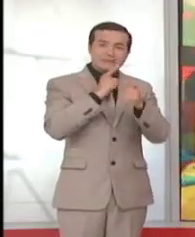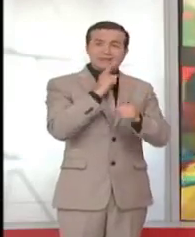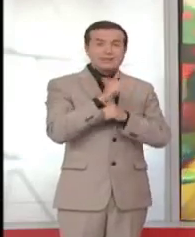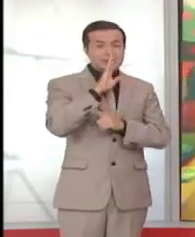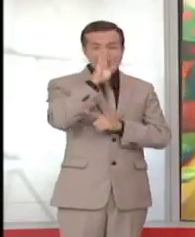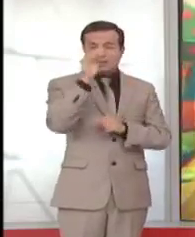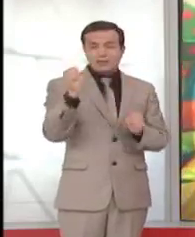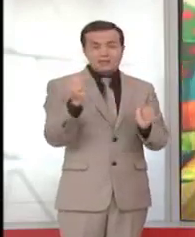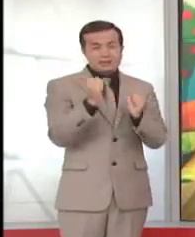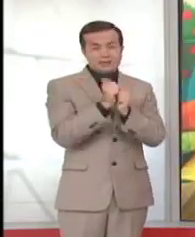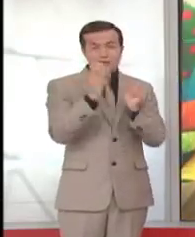las 24 horas del día.